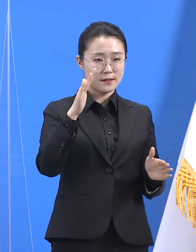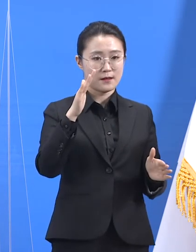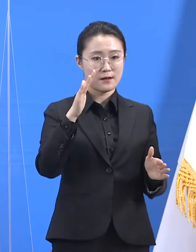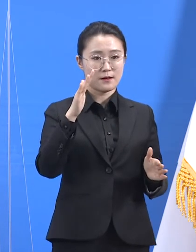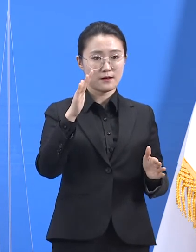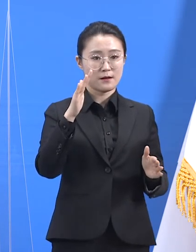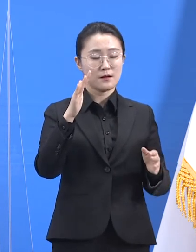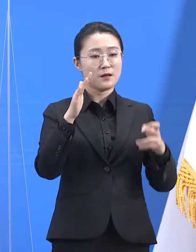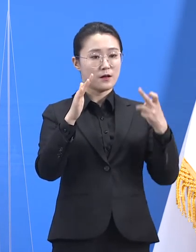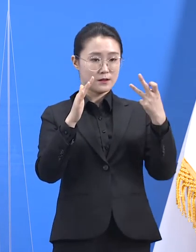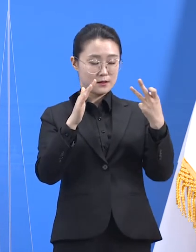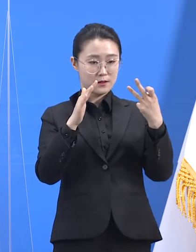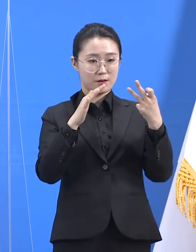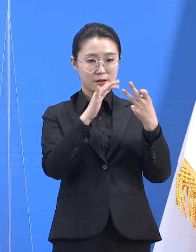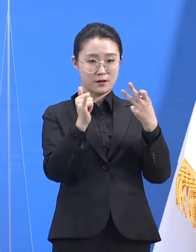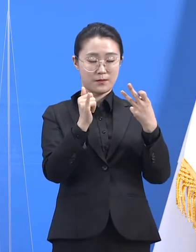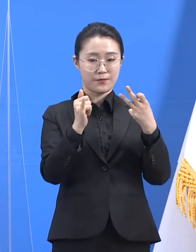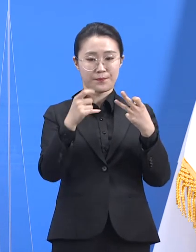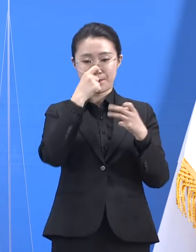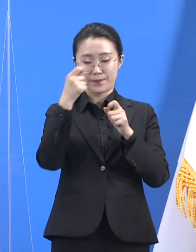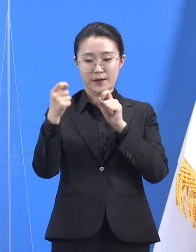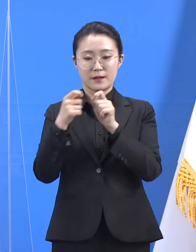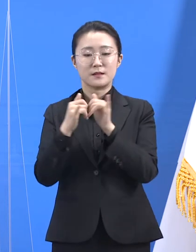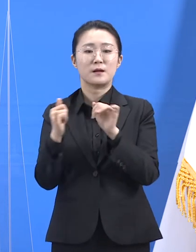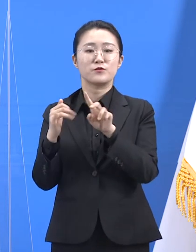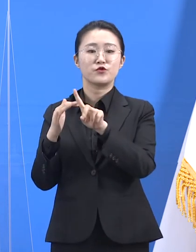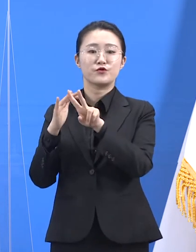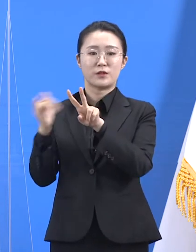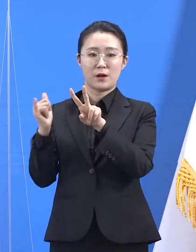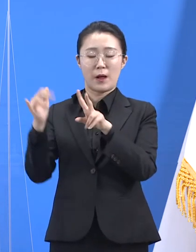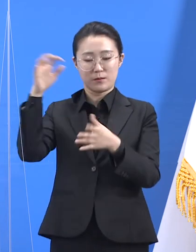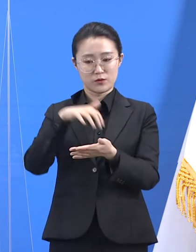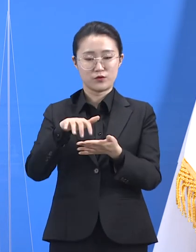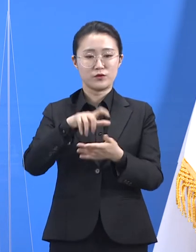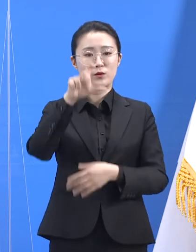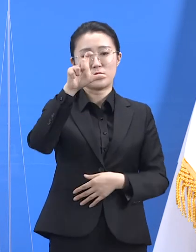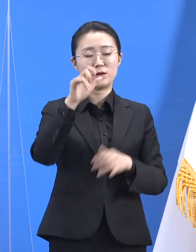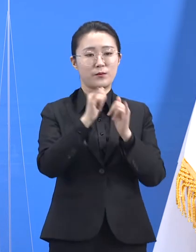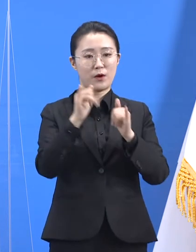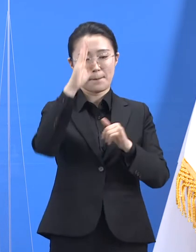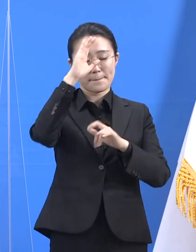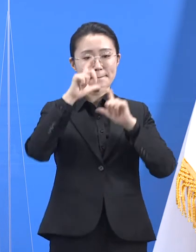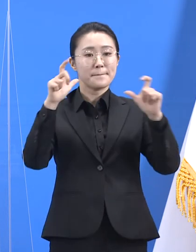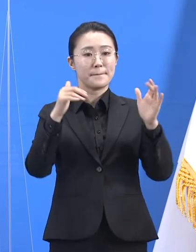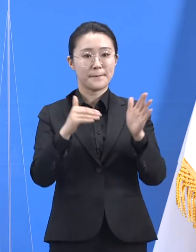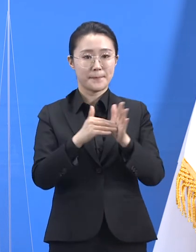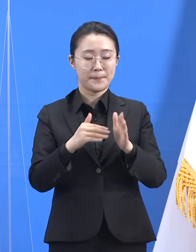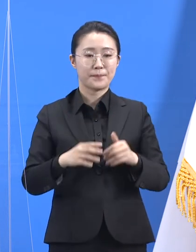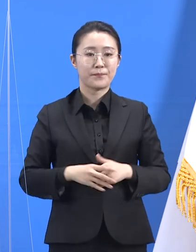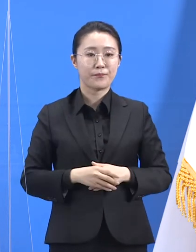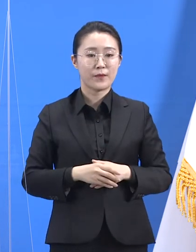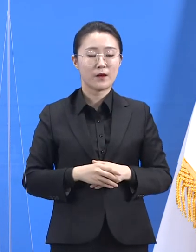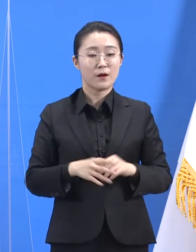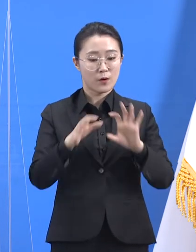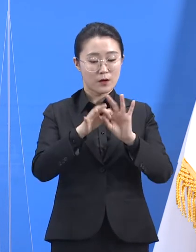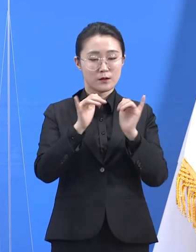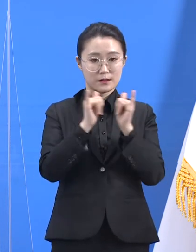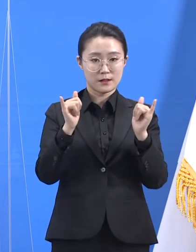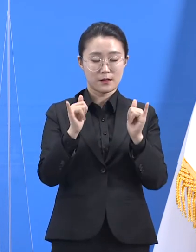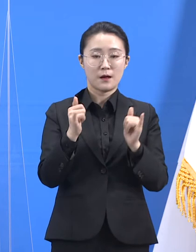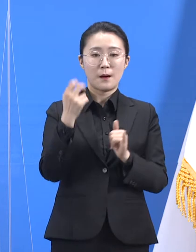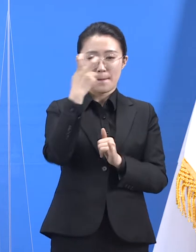15명으로 확인되고 있습니다. 관련자 752명에 대해 검사가 완료되었고 196명은